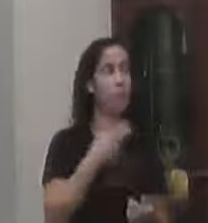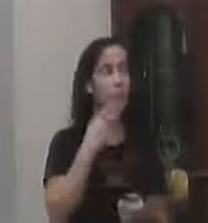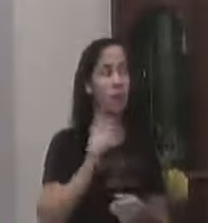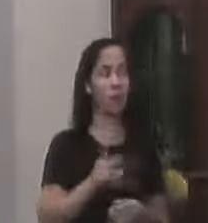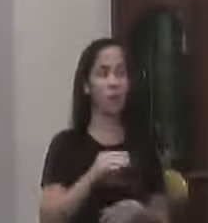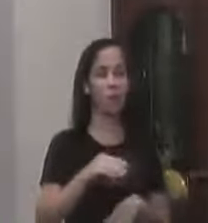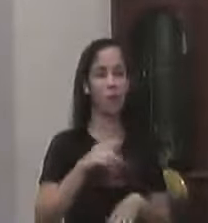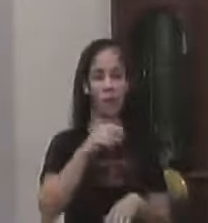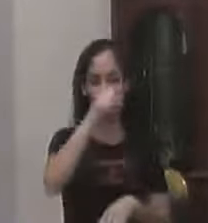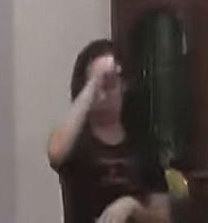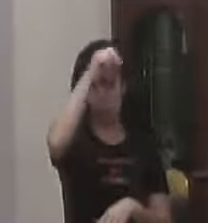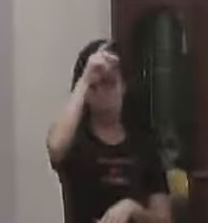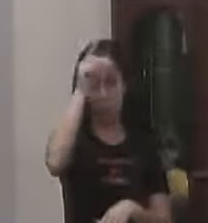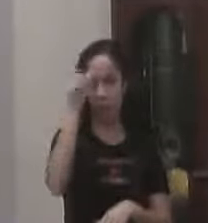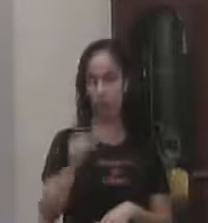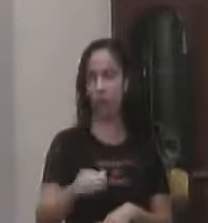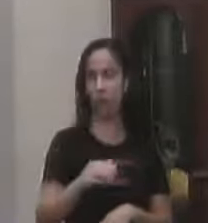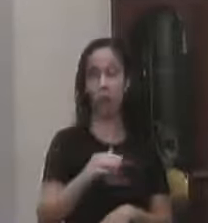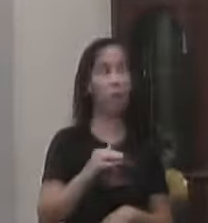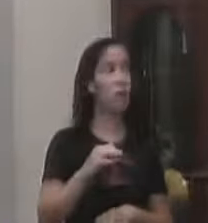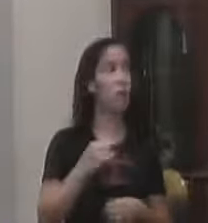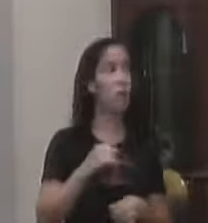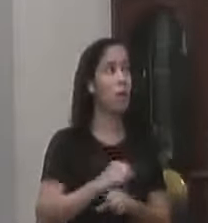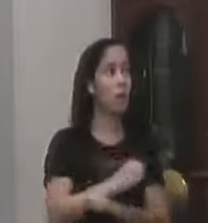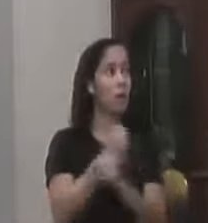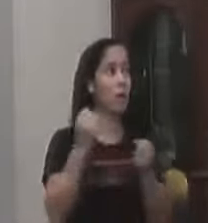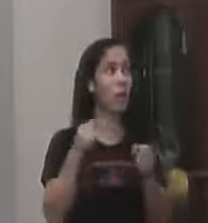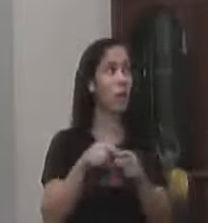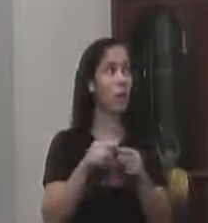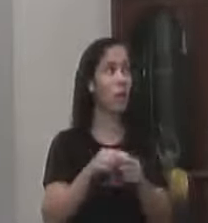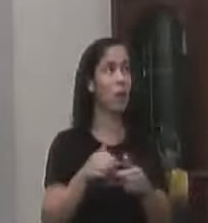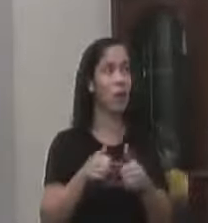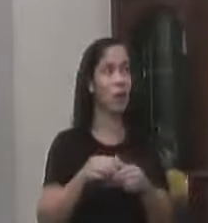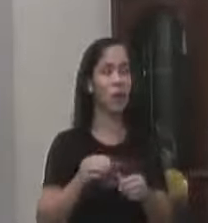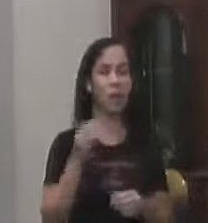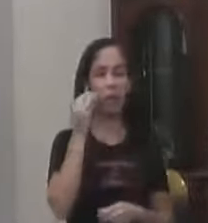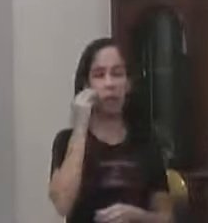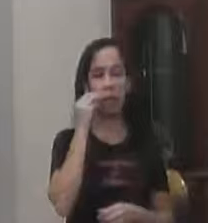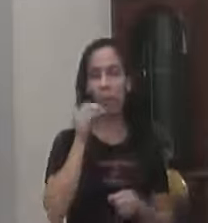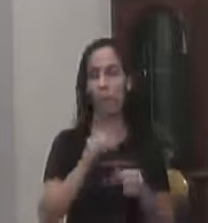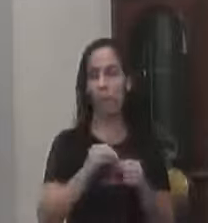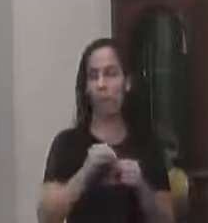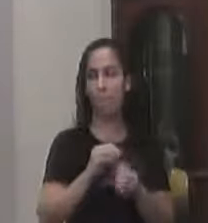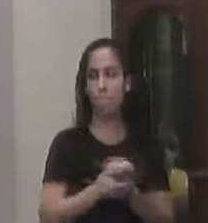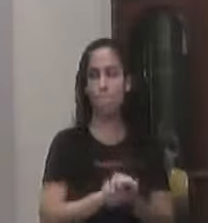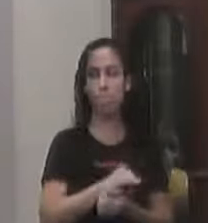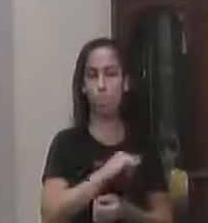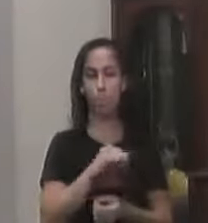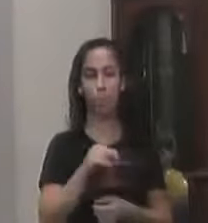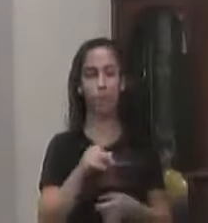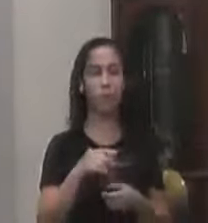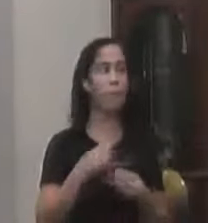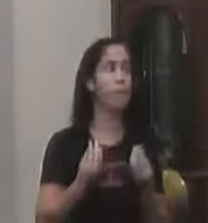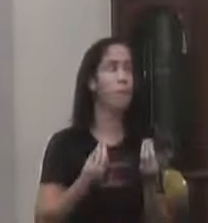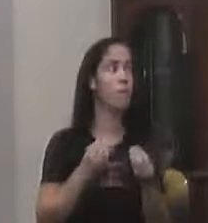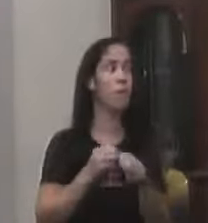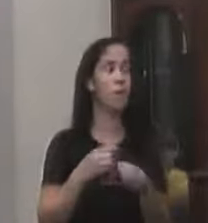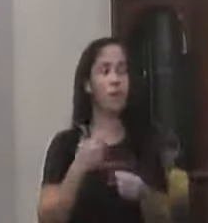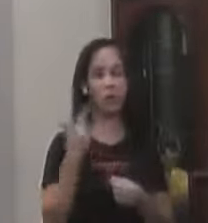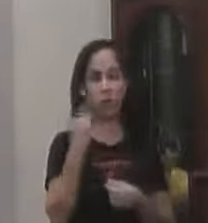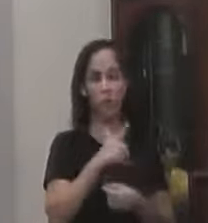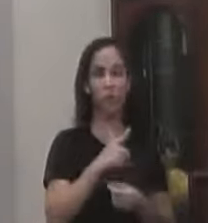Que o possível Nós estamos fazendo E o impossível Nós vamos tentar fazer Mesmo que nós Não